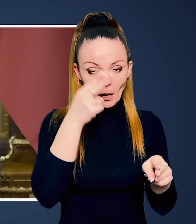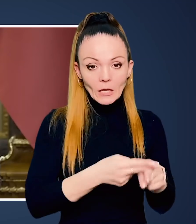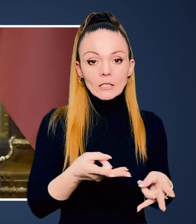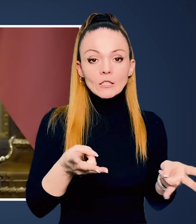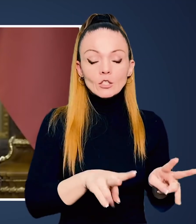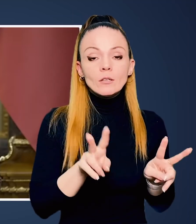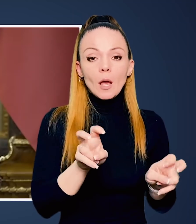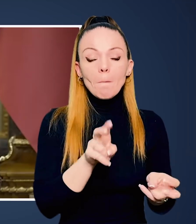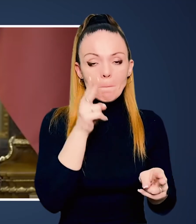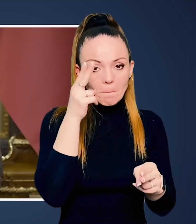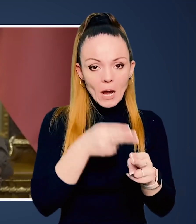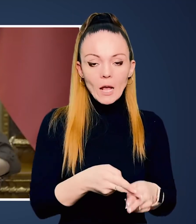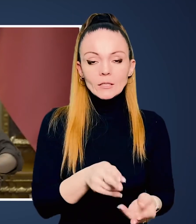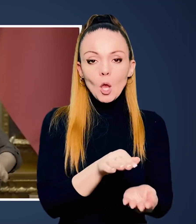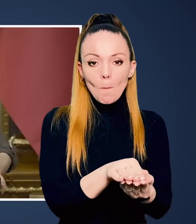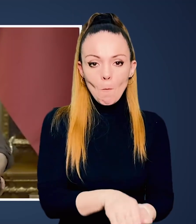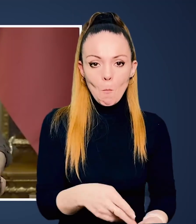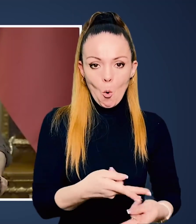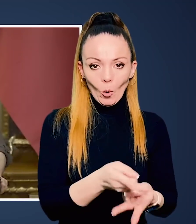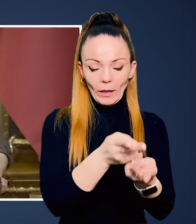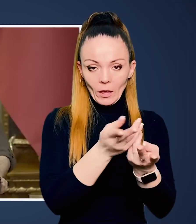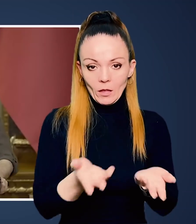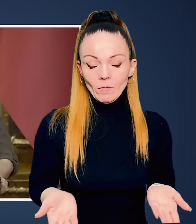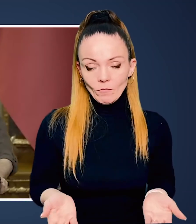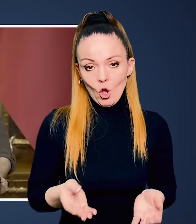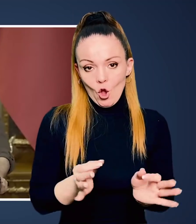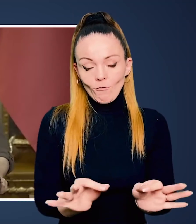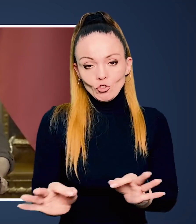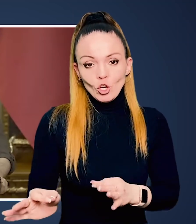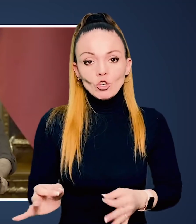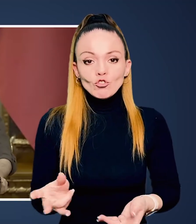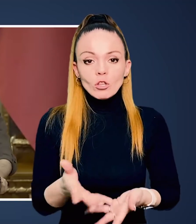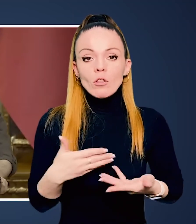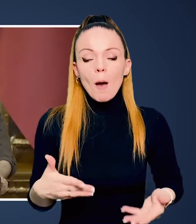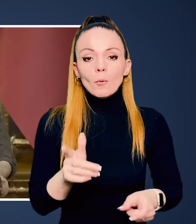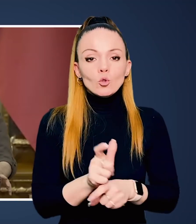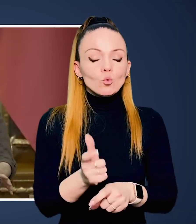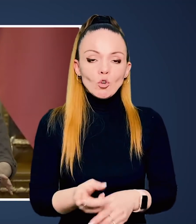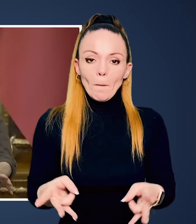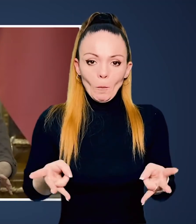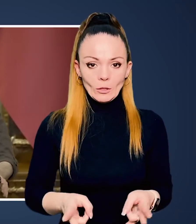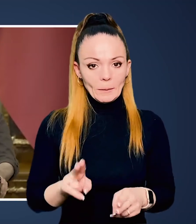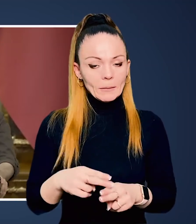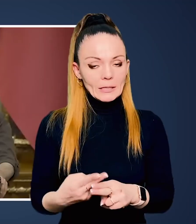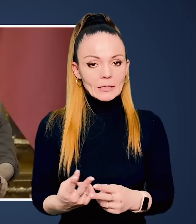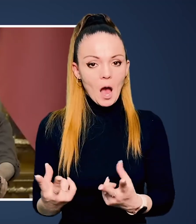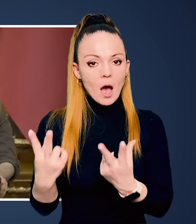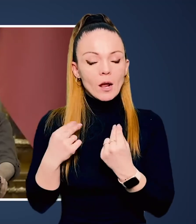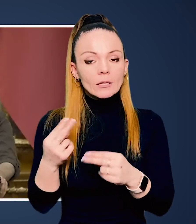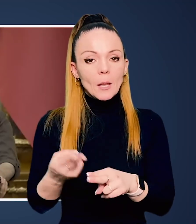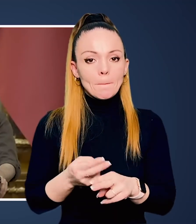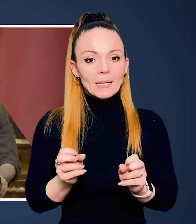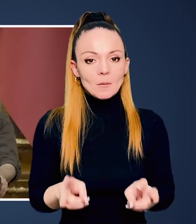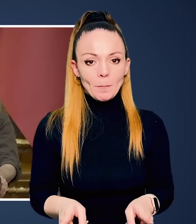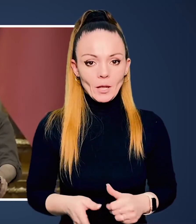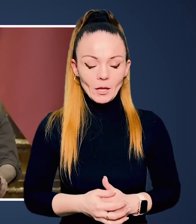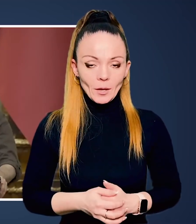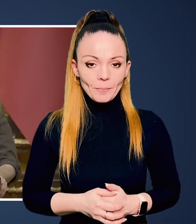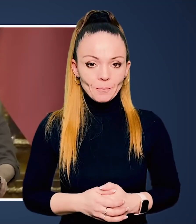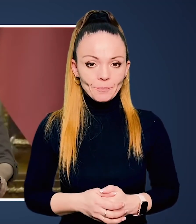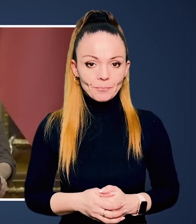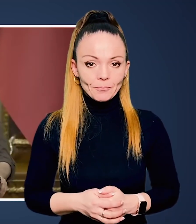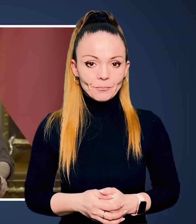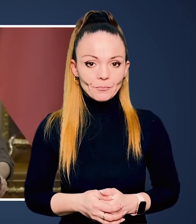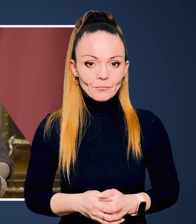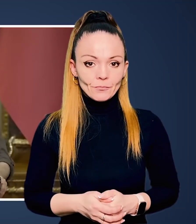постріляли і пішли. Їх з братерства залишили тільки братські модні. Тому, а вже ж, нам дуже потрібні